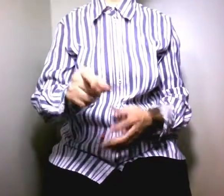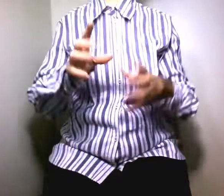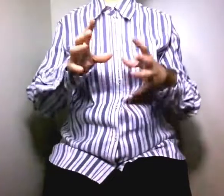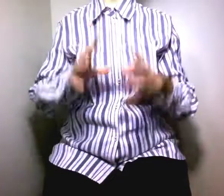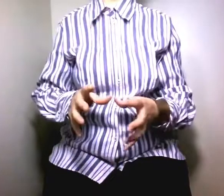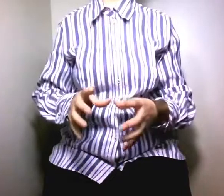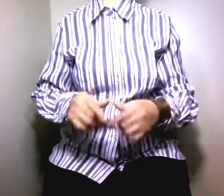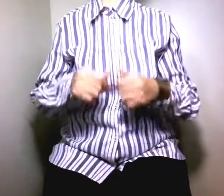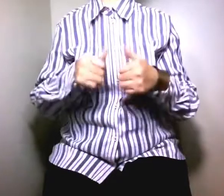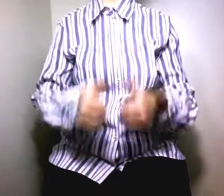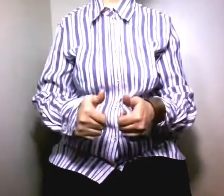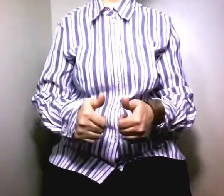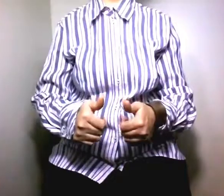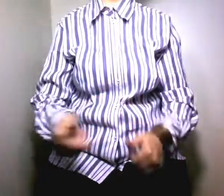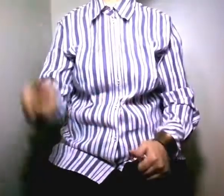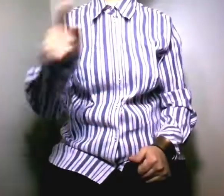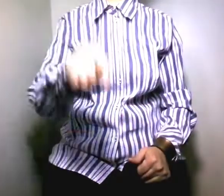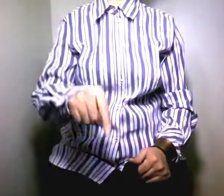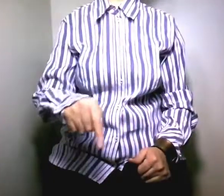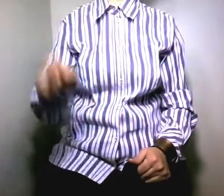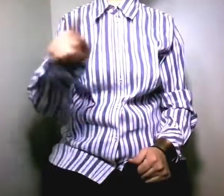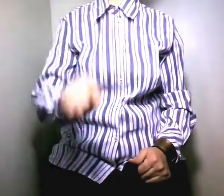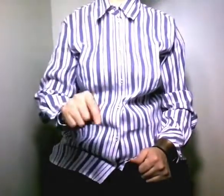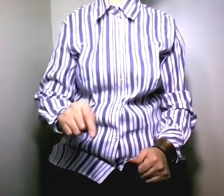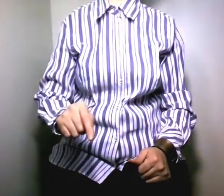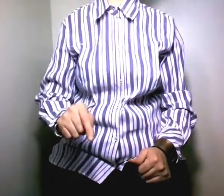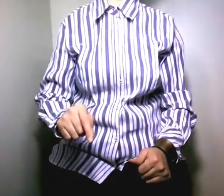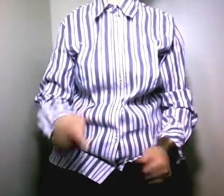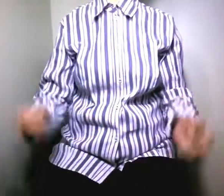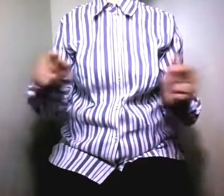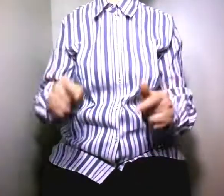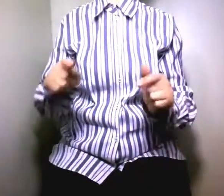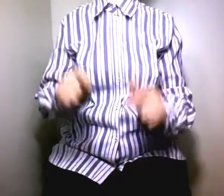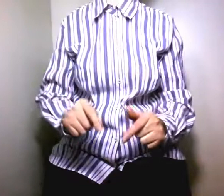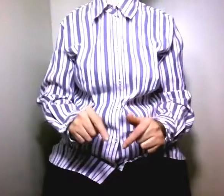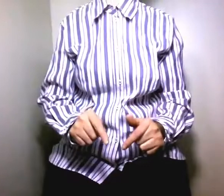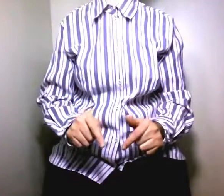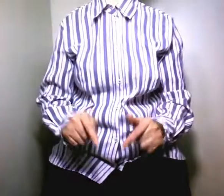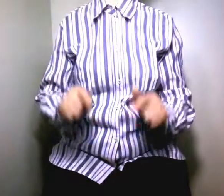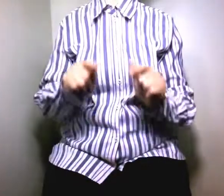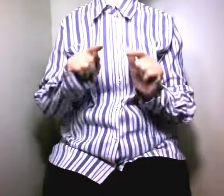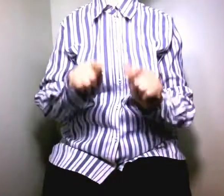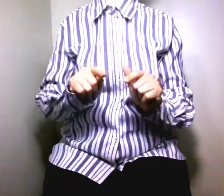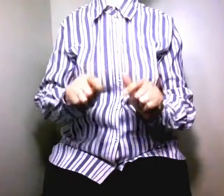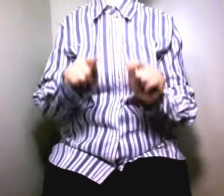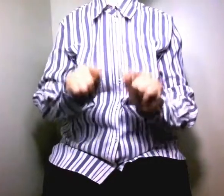الأدهى والأمر اللي جاينا جاي البشري يقول له تابعوه معنا على الفيديو